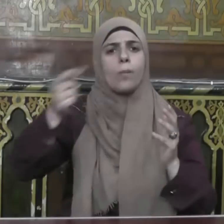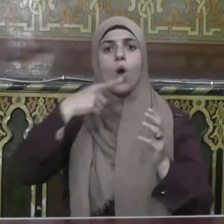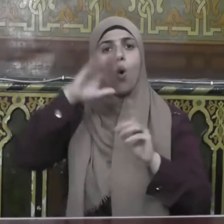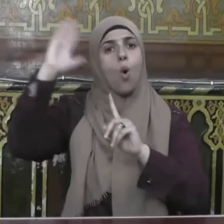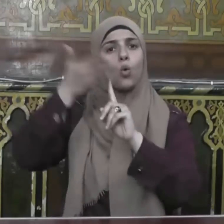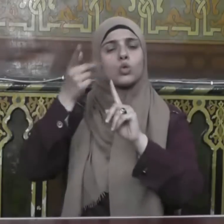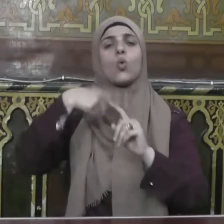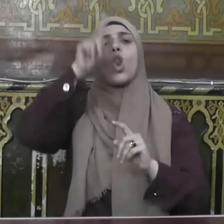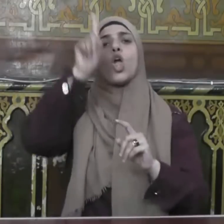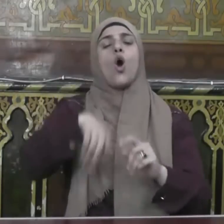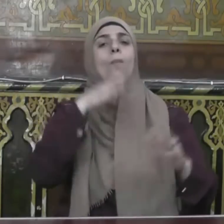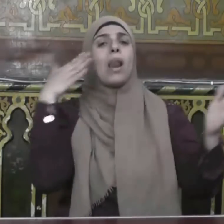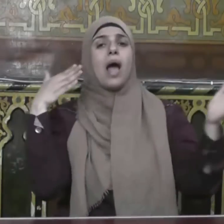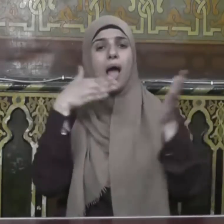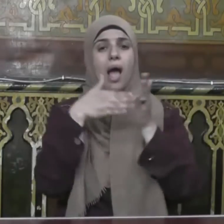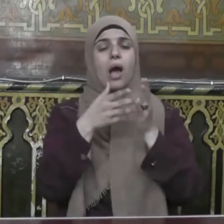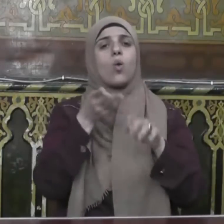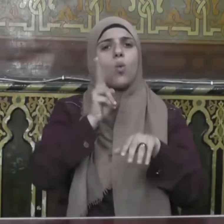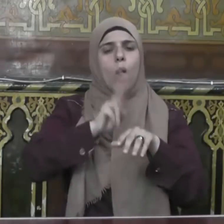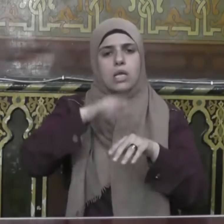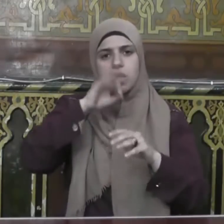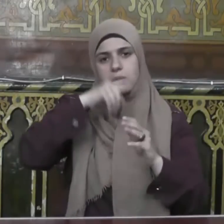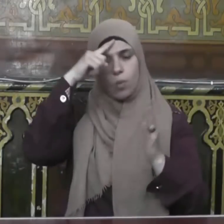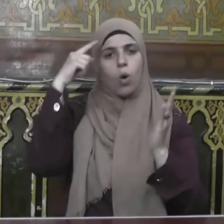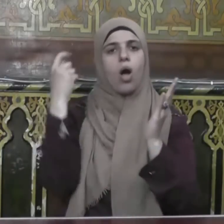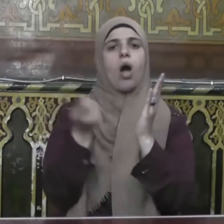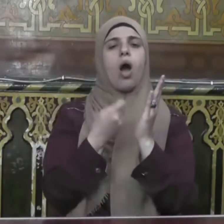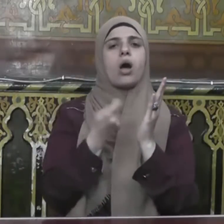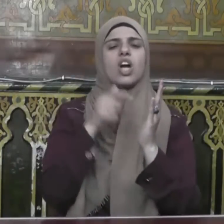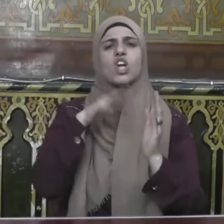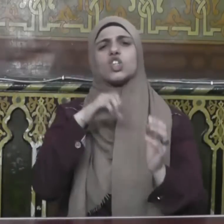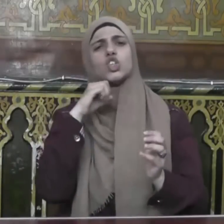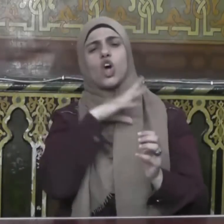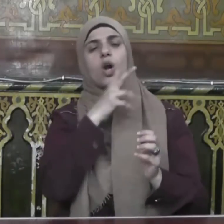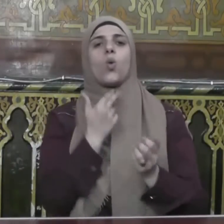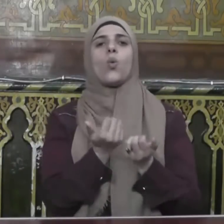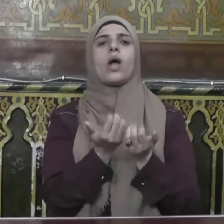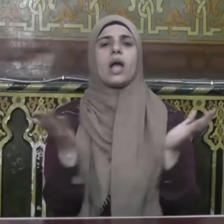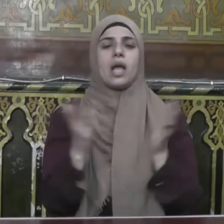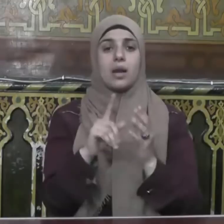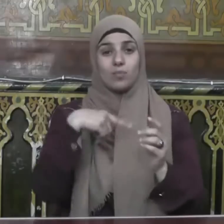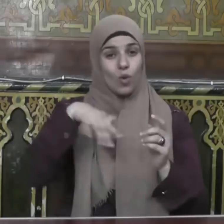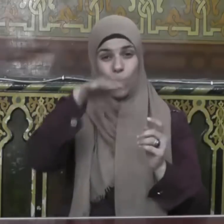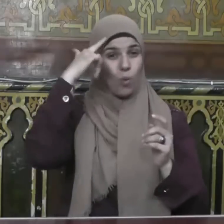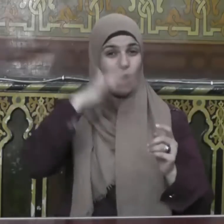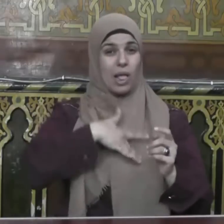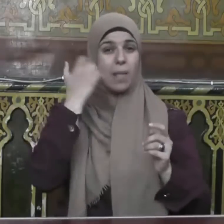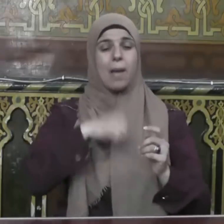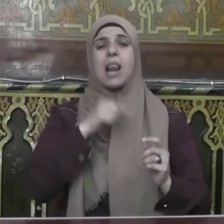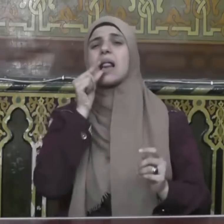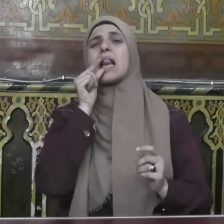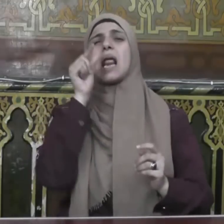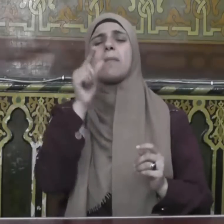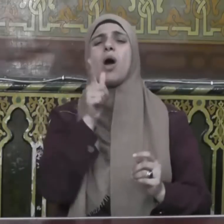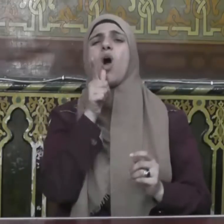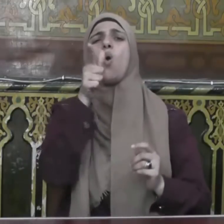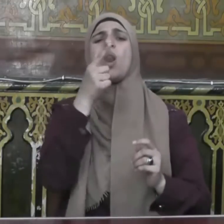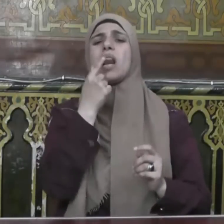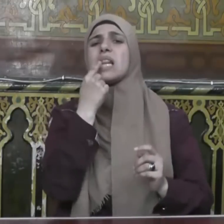الآخر وتؤمن بالقدر خيره وشره فليس الإيمان كلمة تقال باللسان فقط